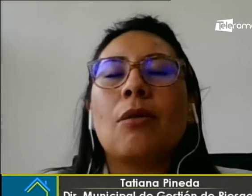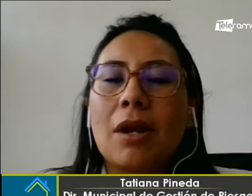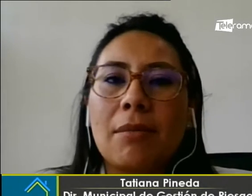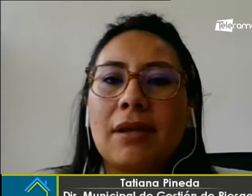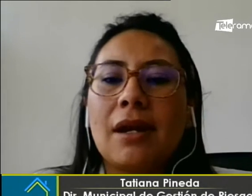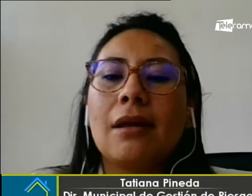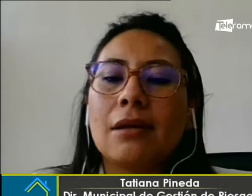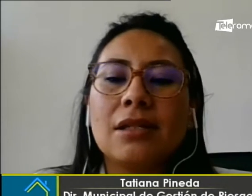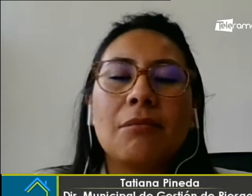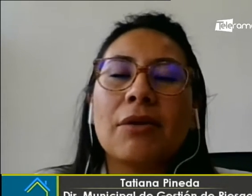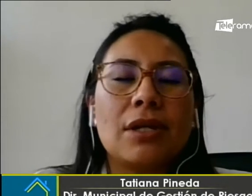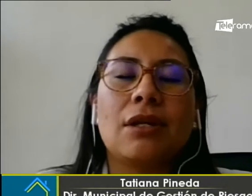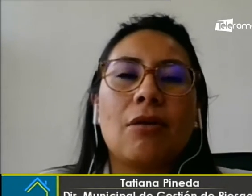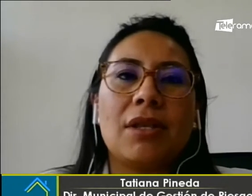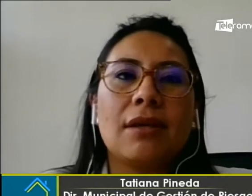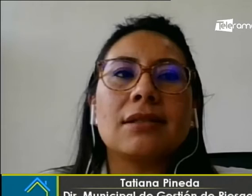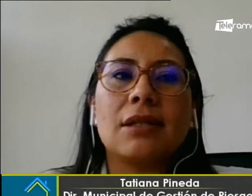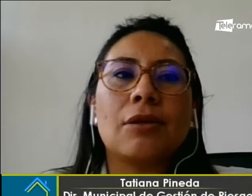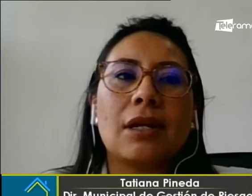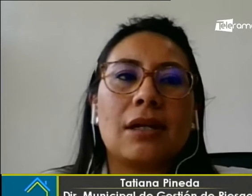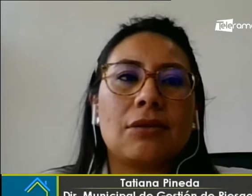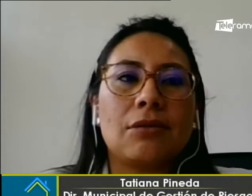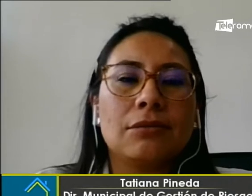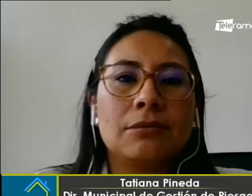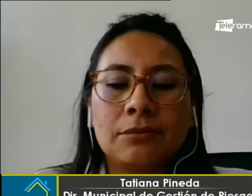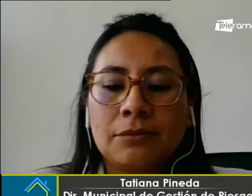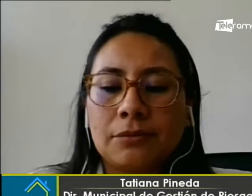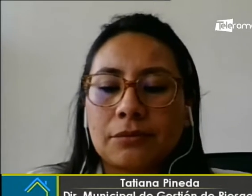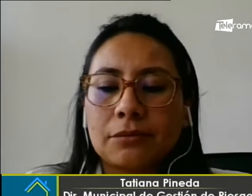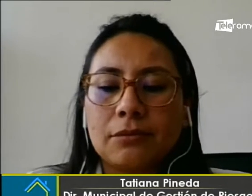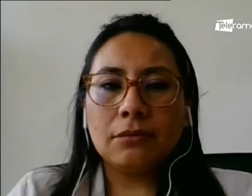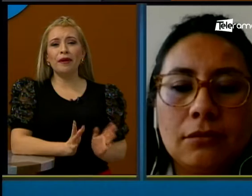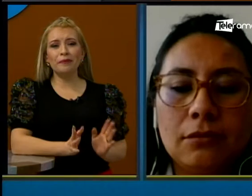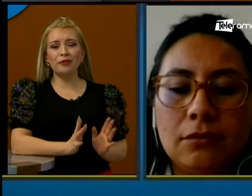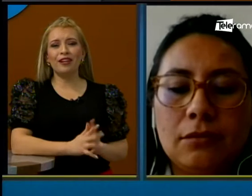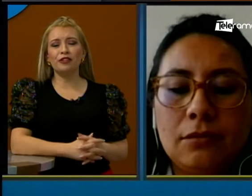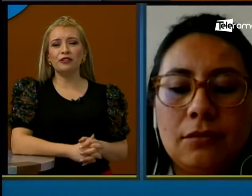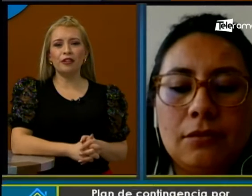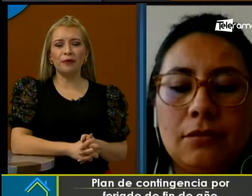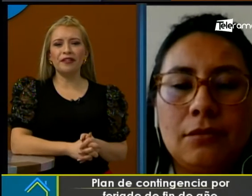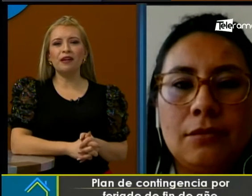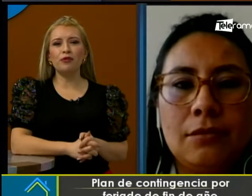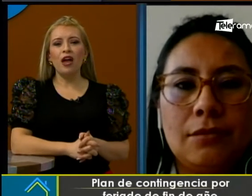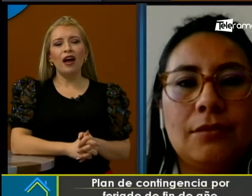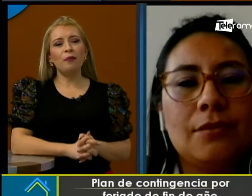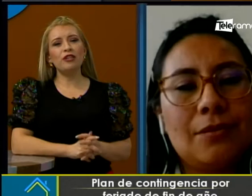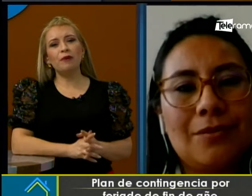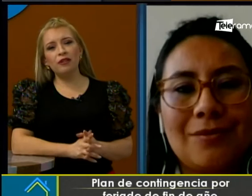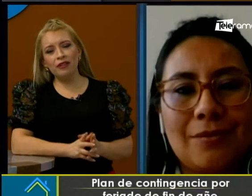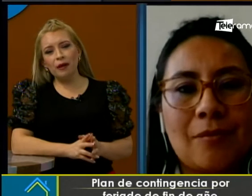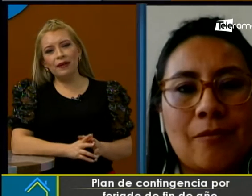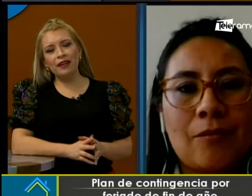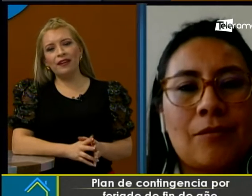desarrolle de igual manera sin mayores inconvenientes dentro del cantó. Bueno, y como también hablábamos en la nota y comentábamos, hay